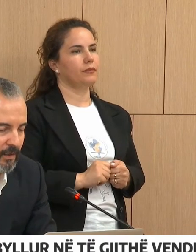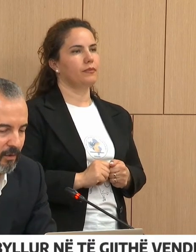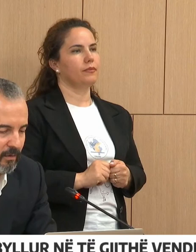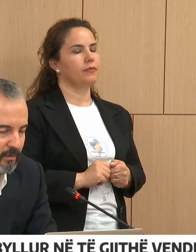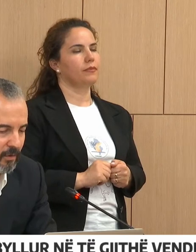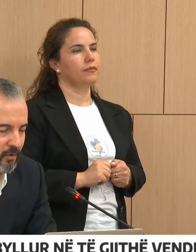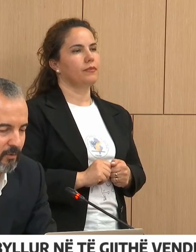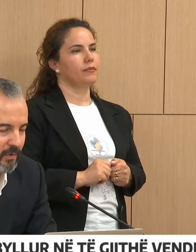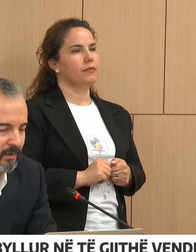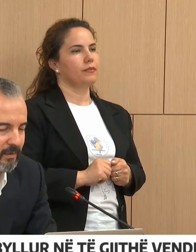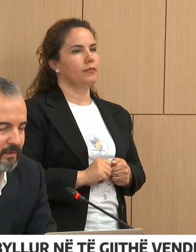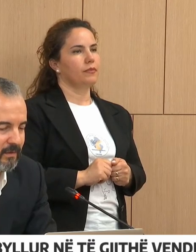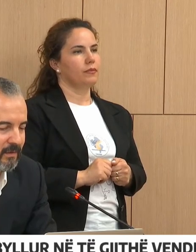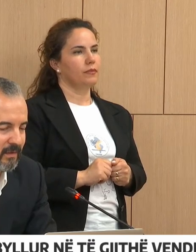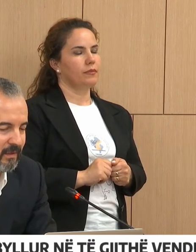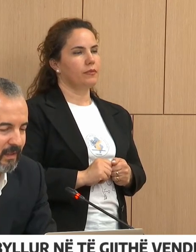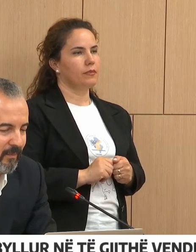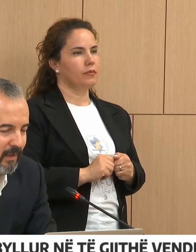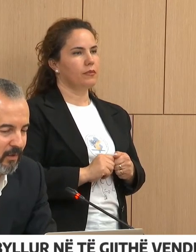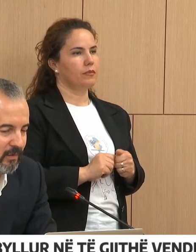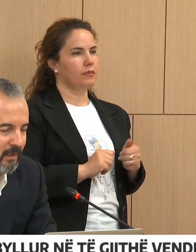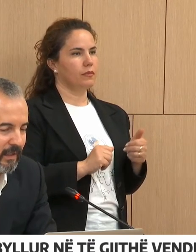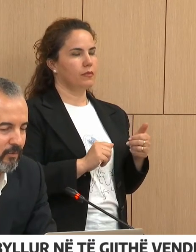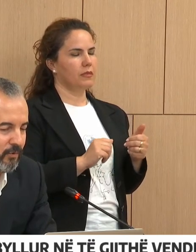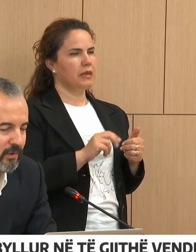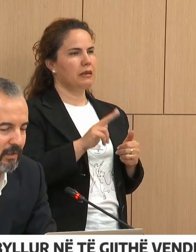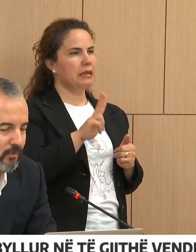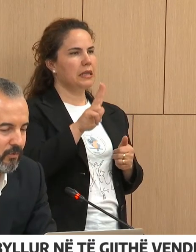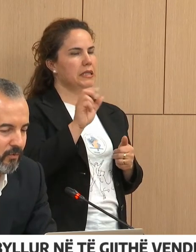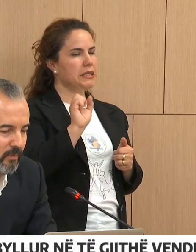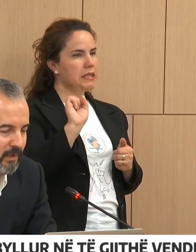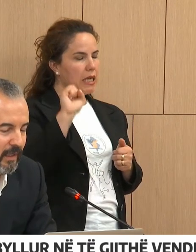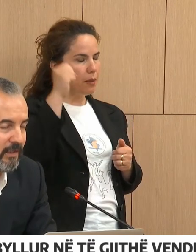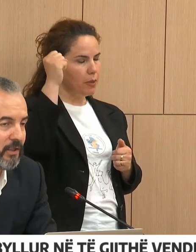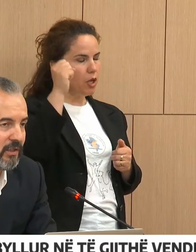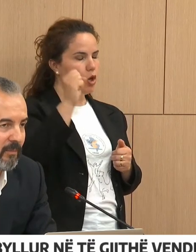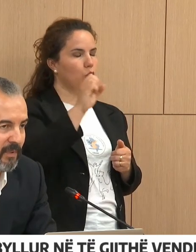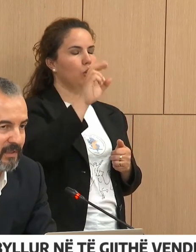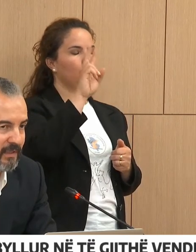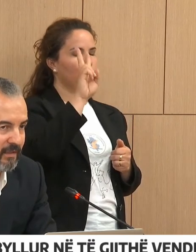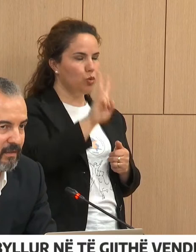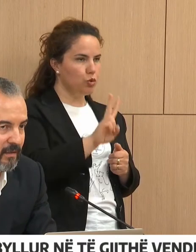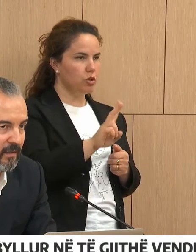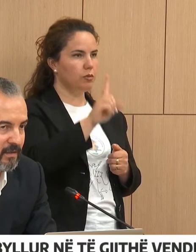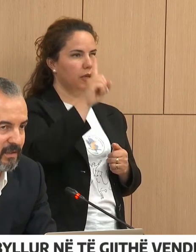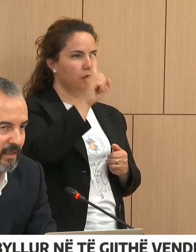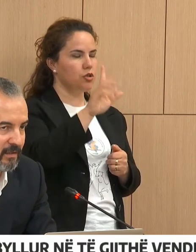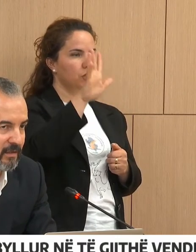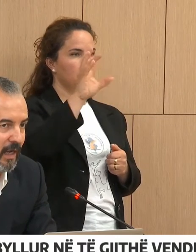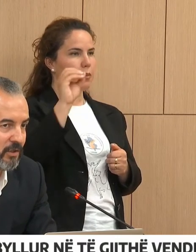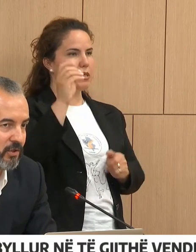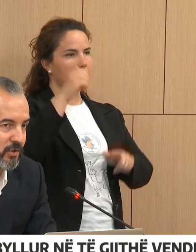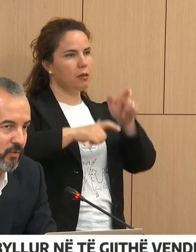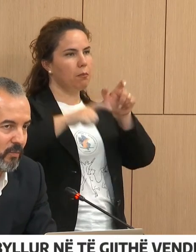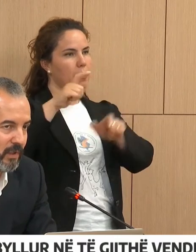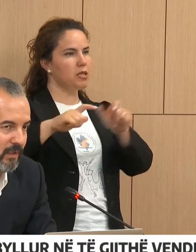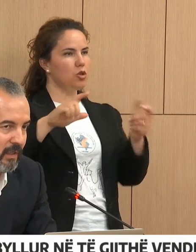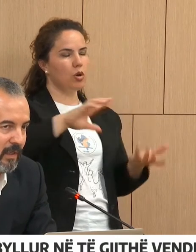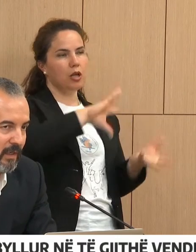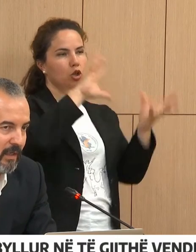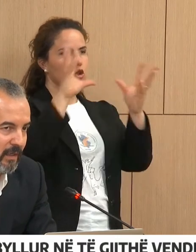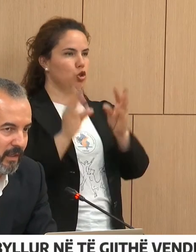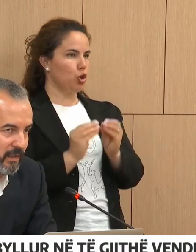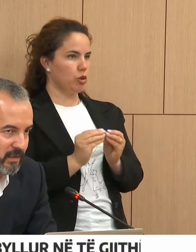Dhe kjo do të të për 3.202.150 zjedhës, ka që është